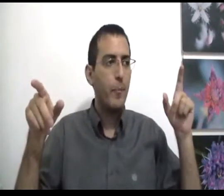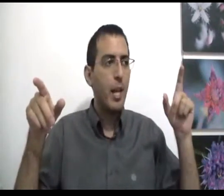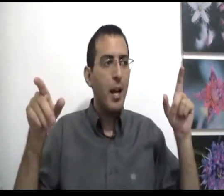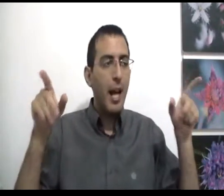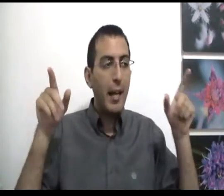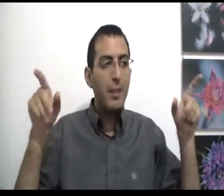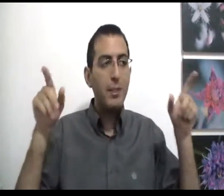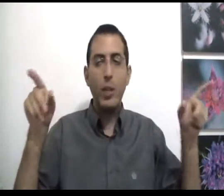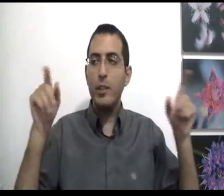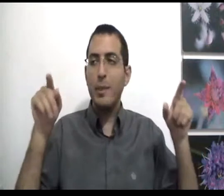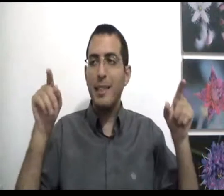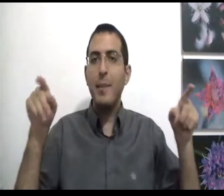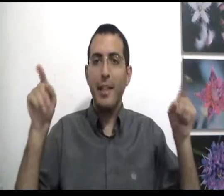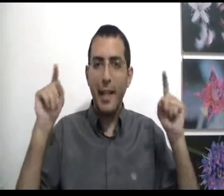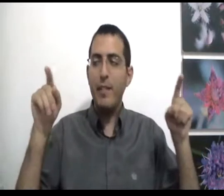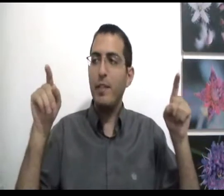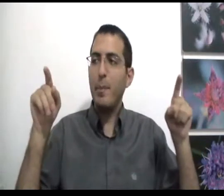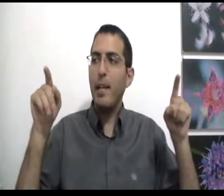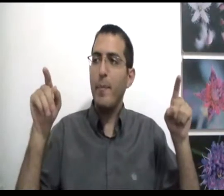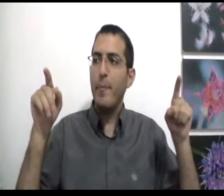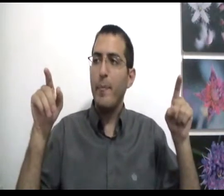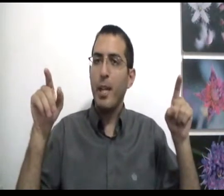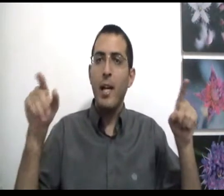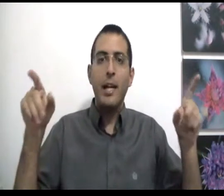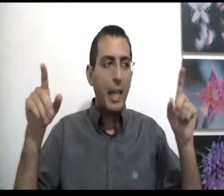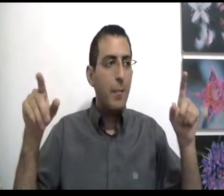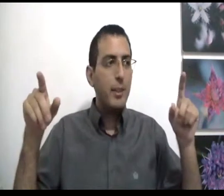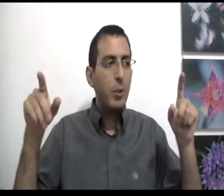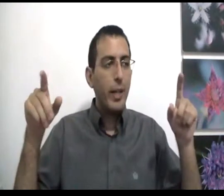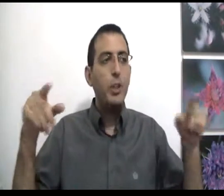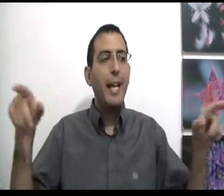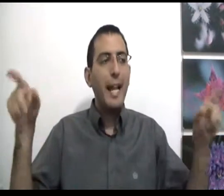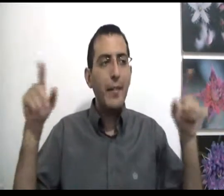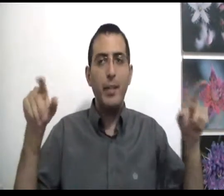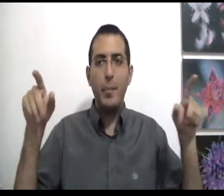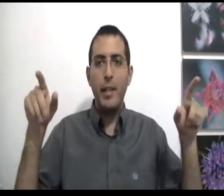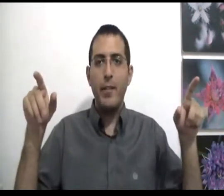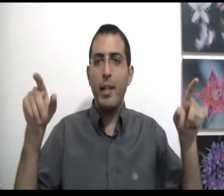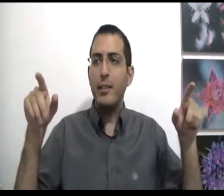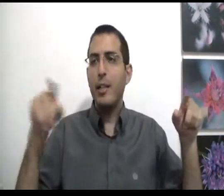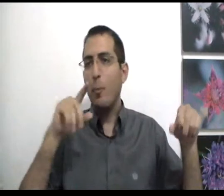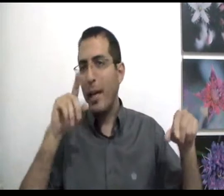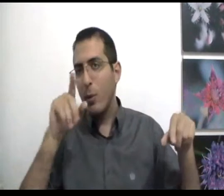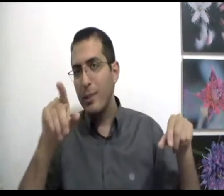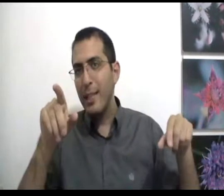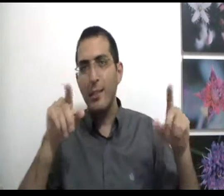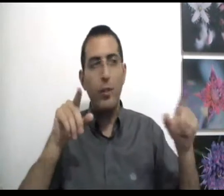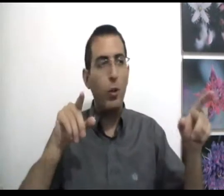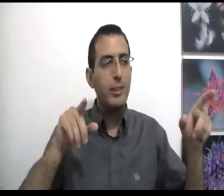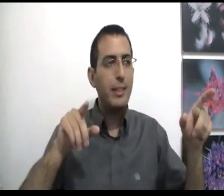האם אתה זוכר שמצד האמת אין הבדל ביניהם? כי אם אתה זוכר שאין הבדל ביניהם וכאשר אתה אומר אני רוצה את זה ולא רוצה את